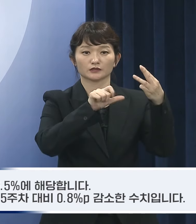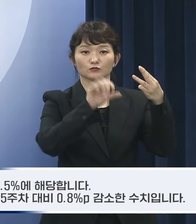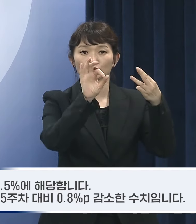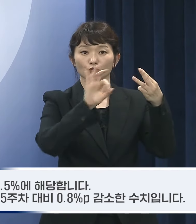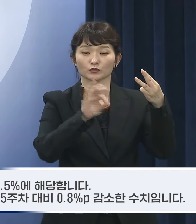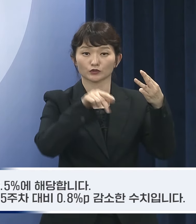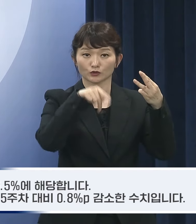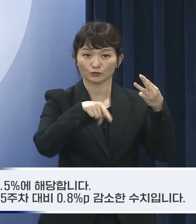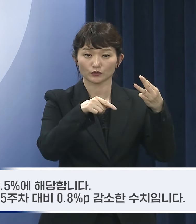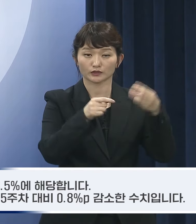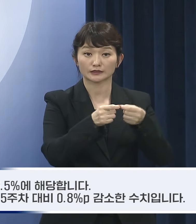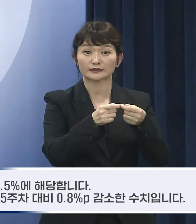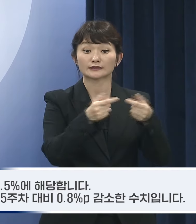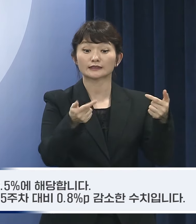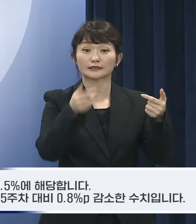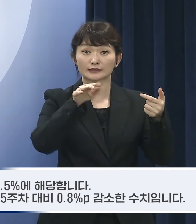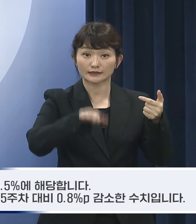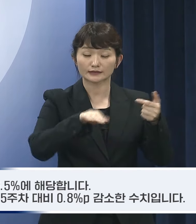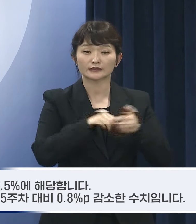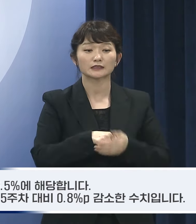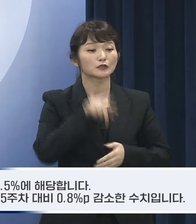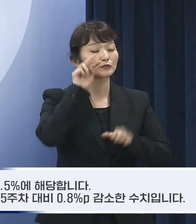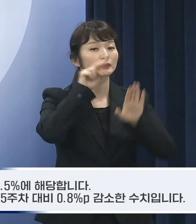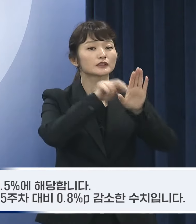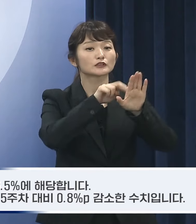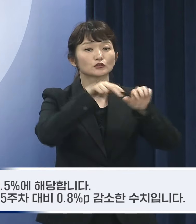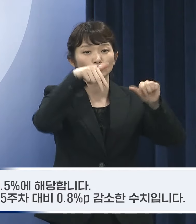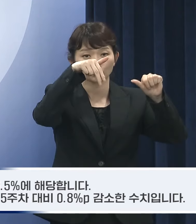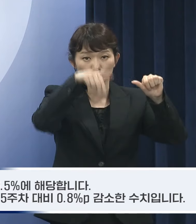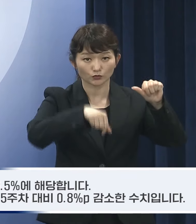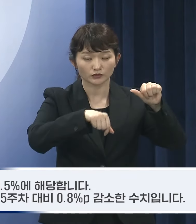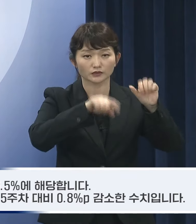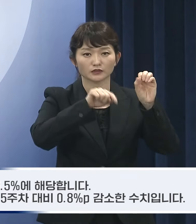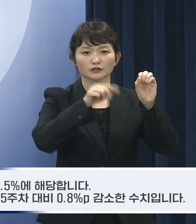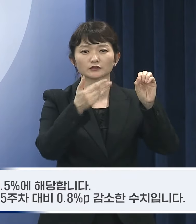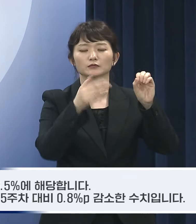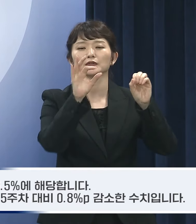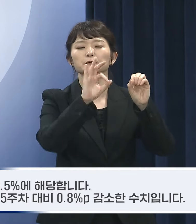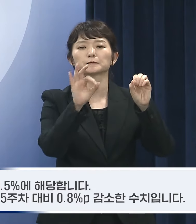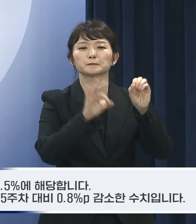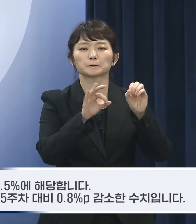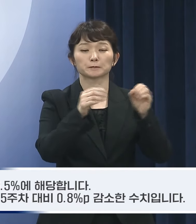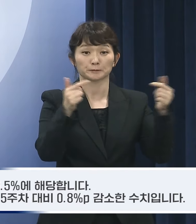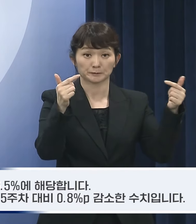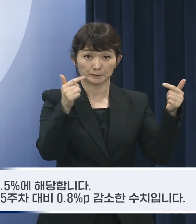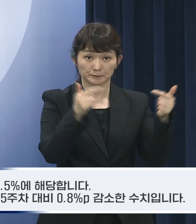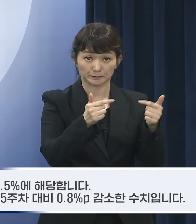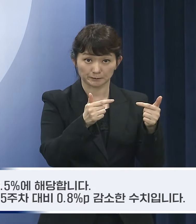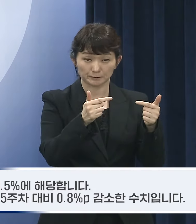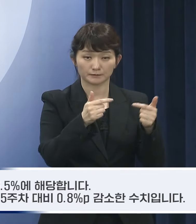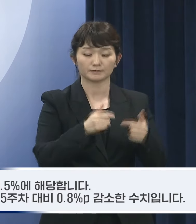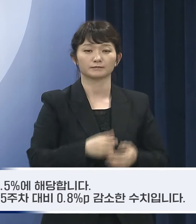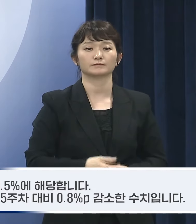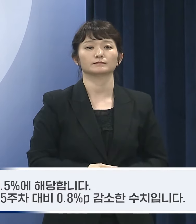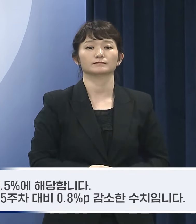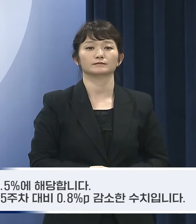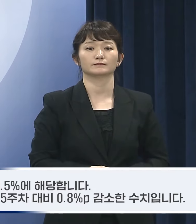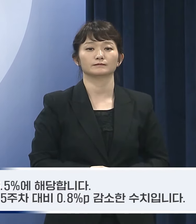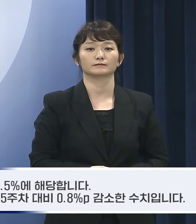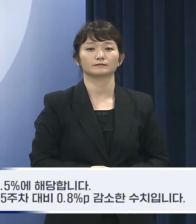%포인트 상승했으나 비상진료 5주차 대비 0.8%포인트 감소한 수치입니다.